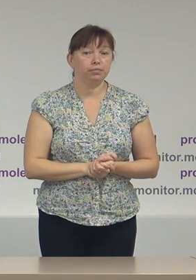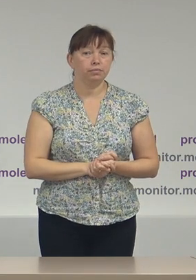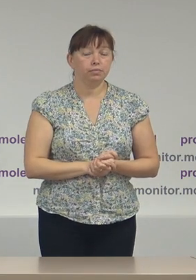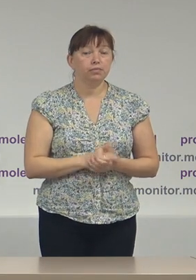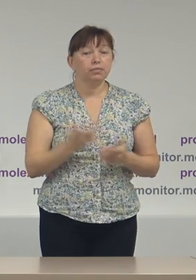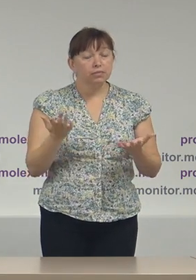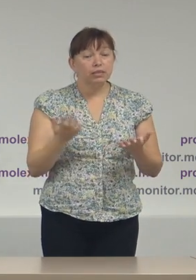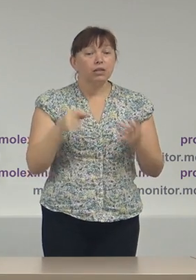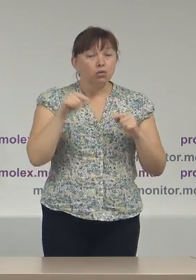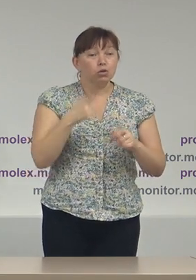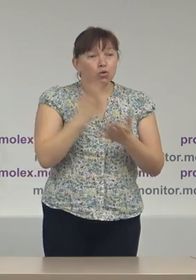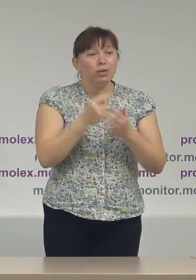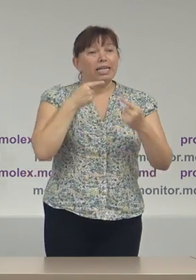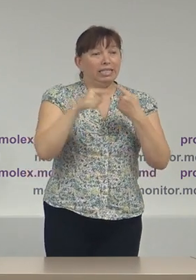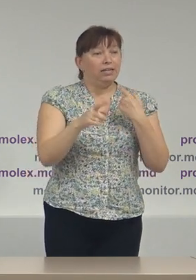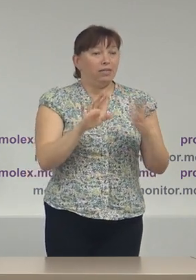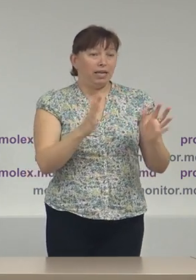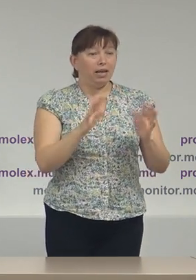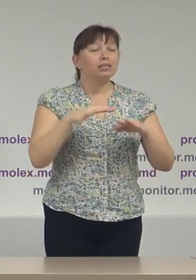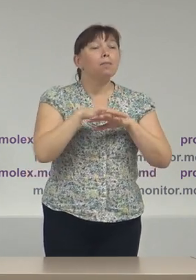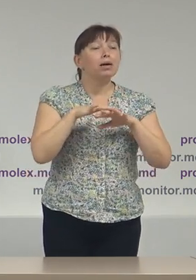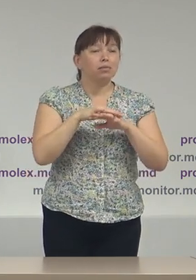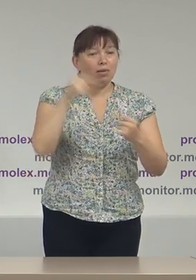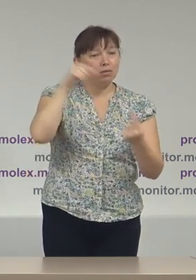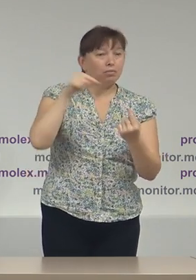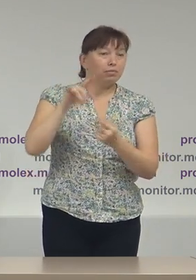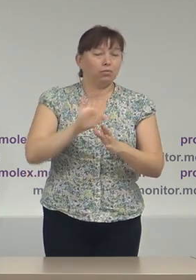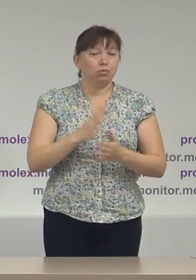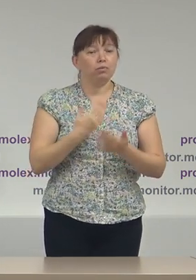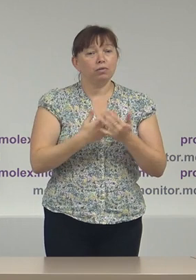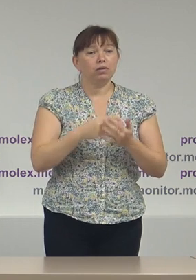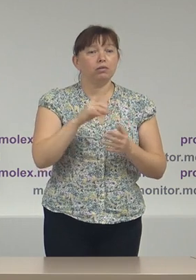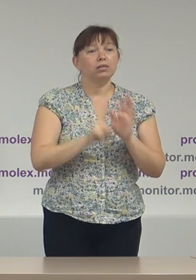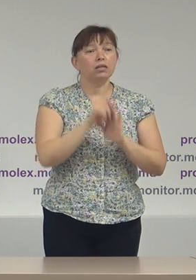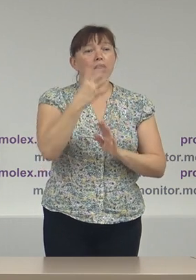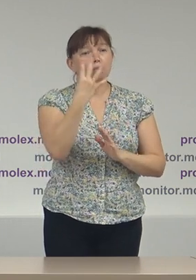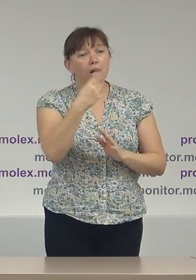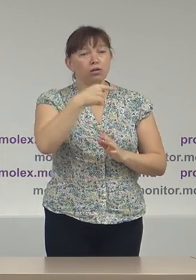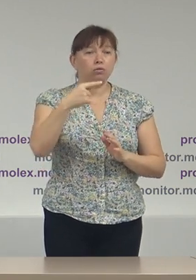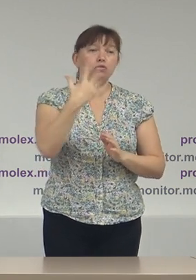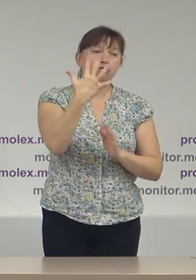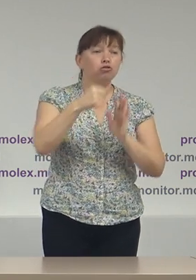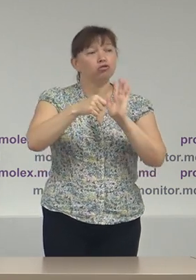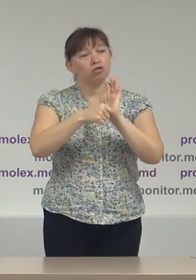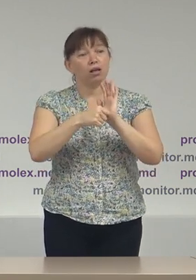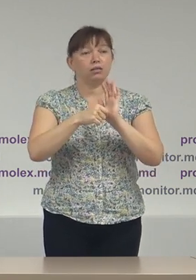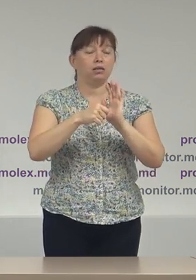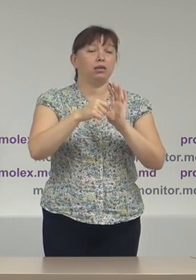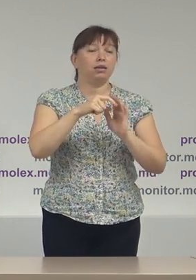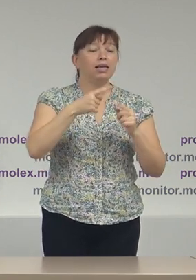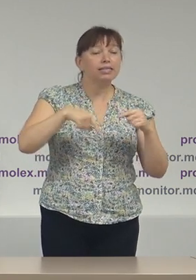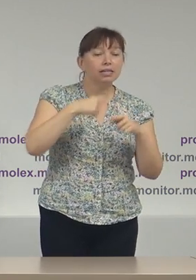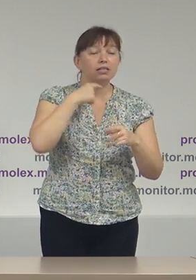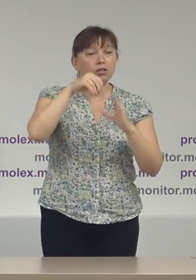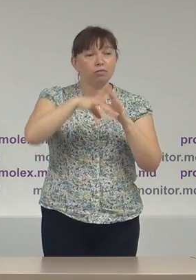Aici sunt cele mai mari diferențe de la 4 până la 5-6 secții de votare. În